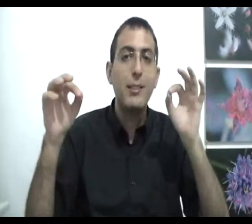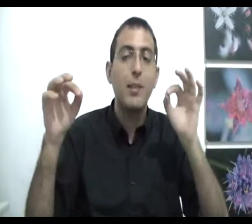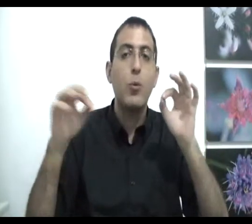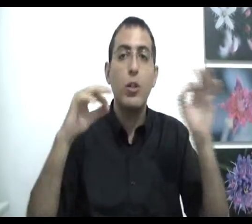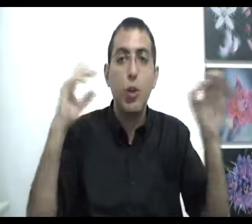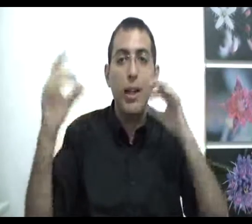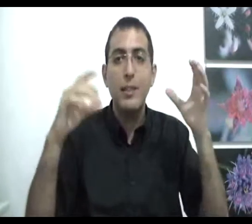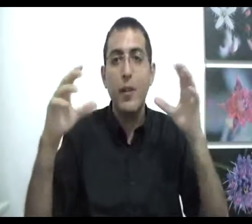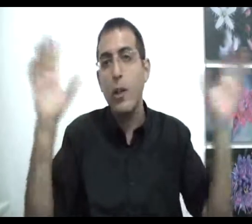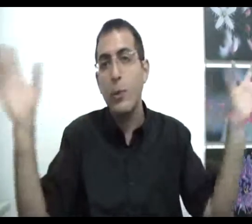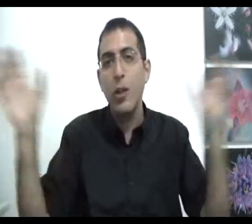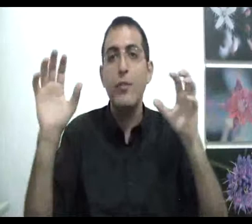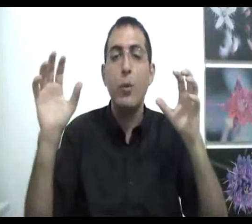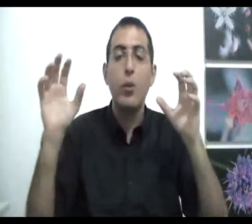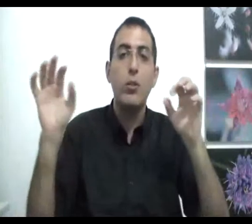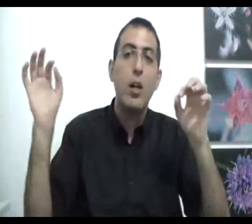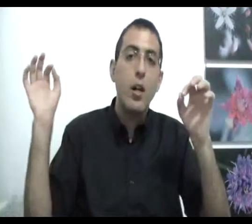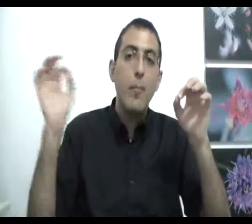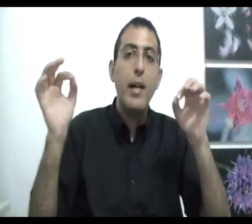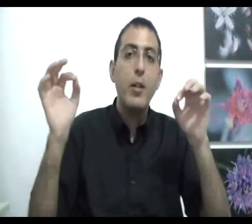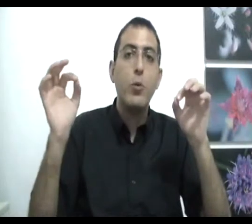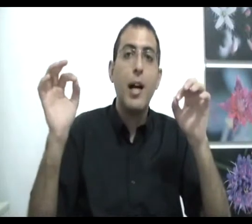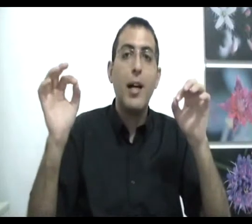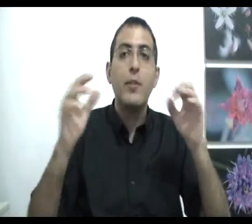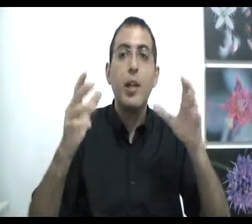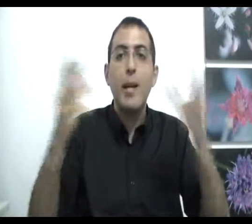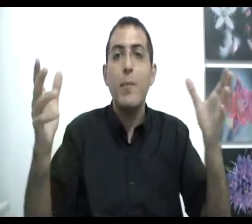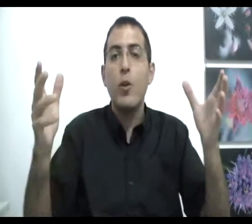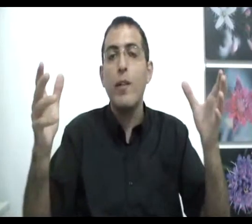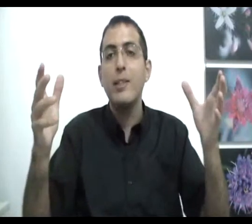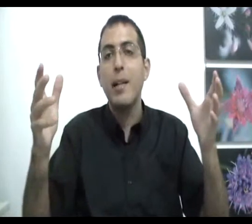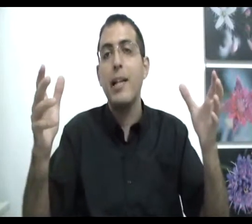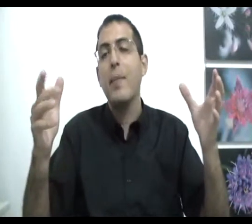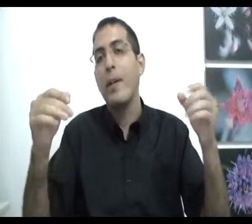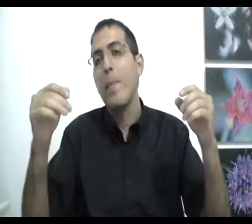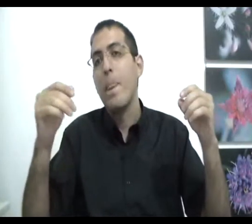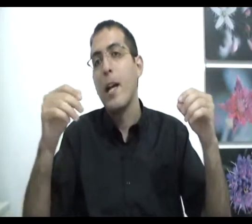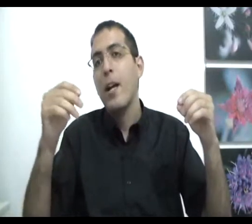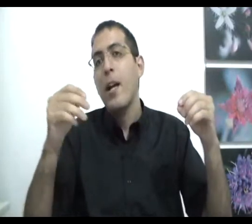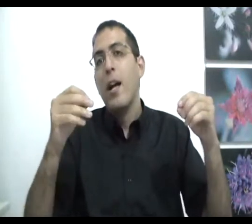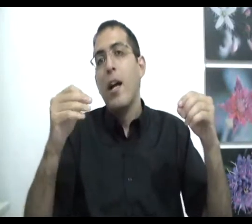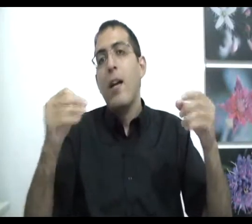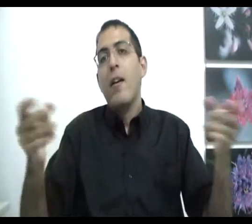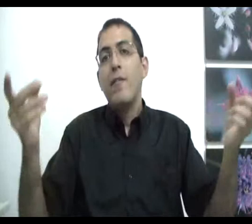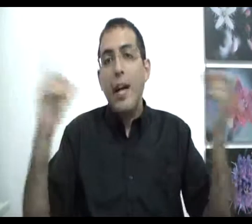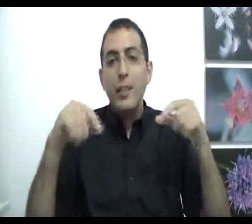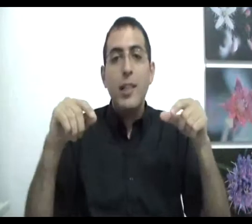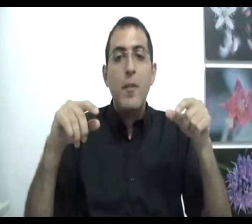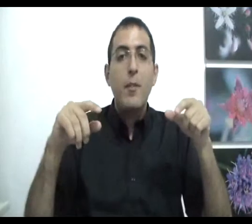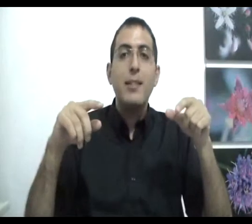הזמן כולו את כל רצף ההורים את כל האפשרויות בנקודה אחת ושם אין מקום ואין זמן לגמרי ואחרי שאדם יבין מה זה